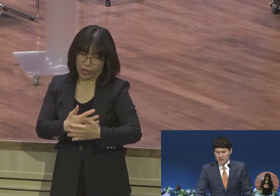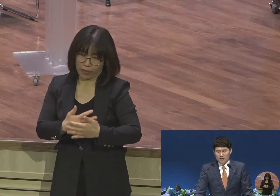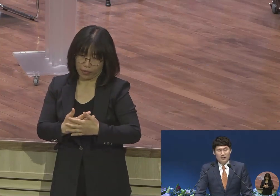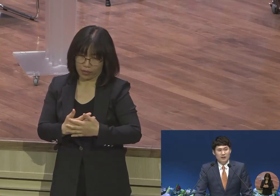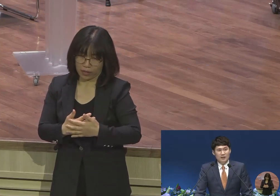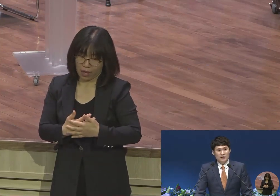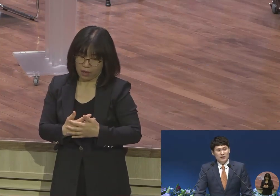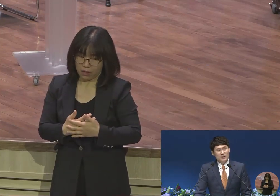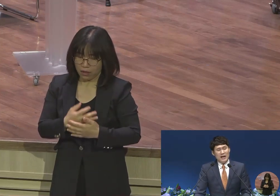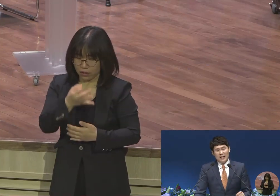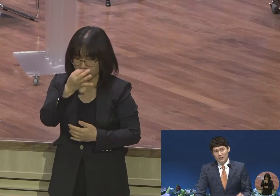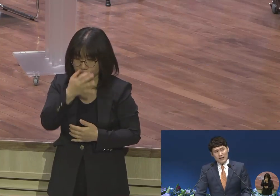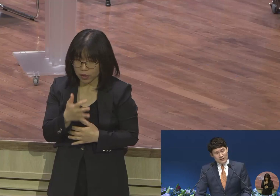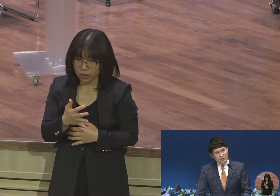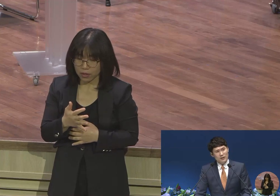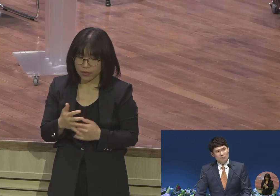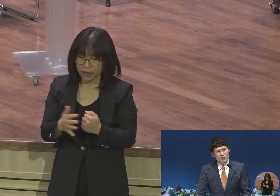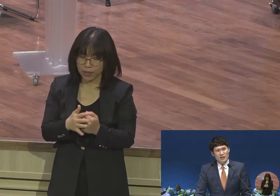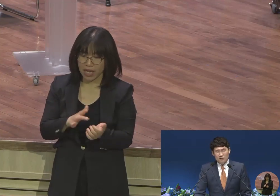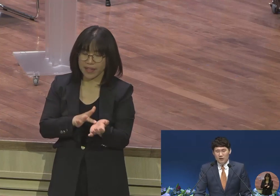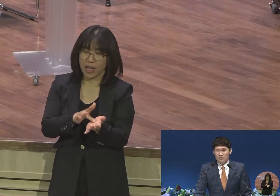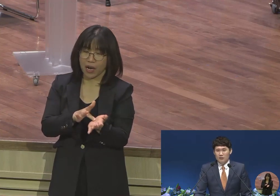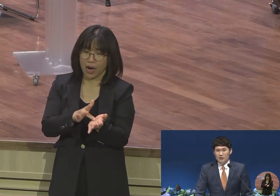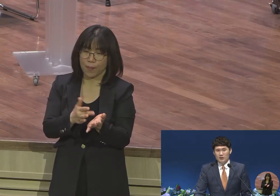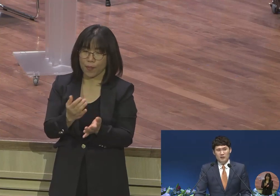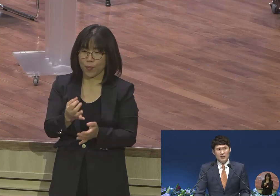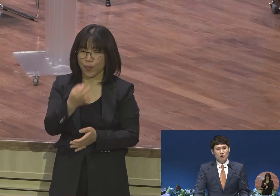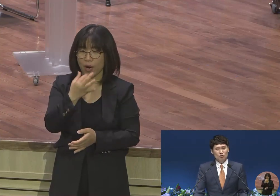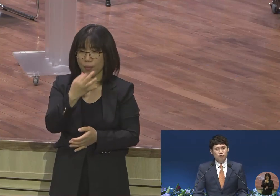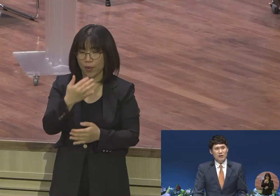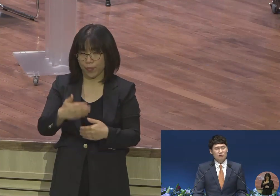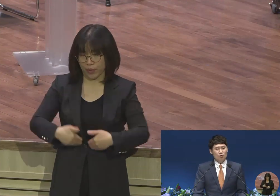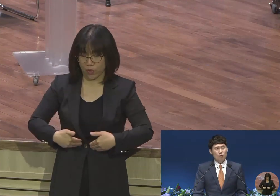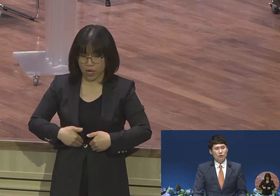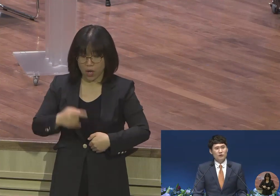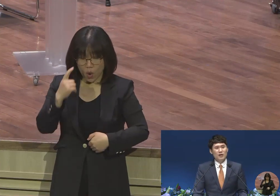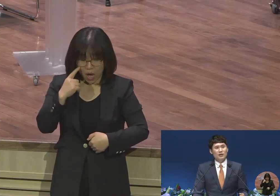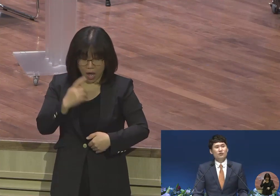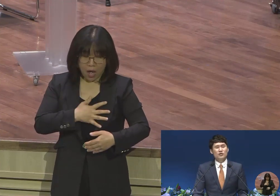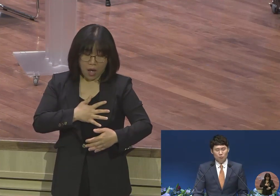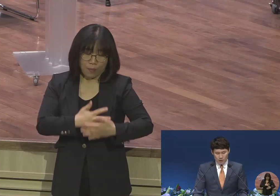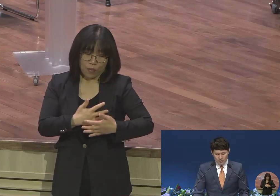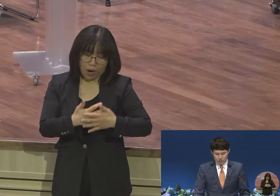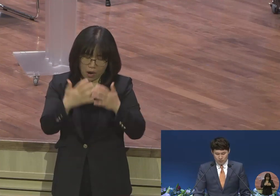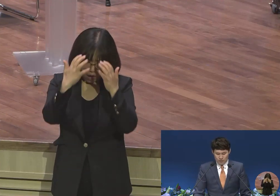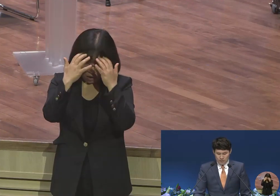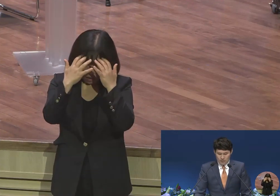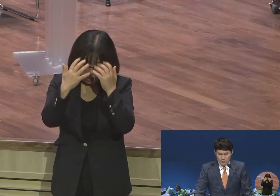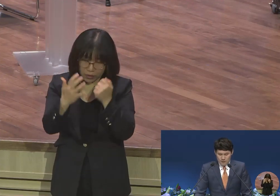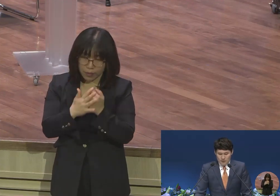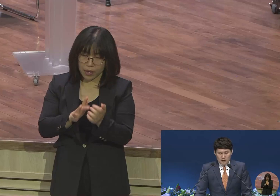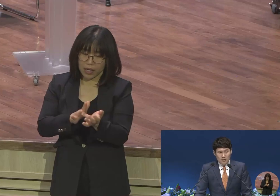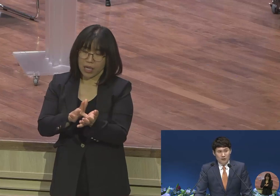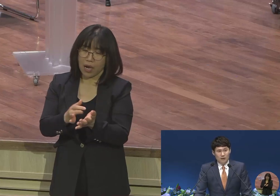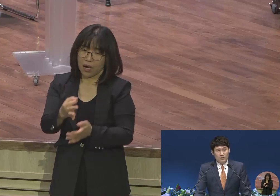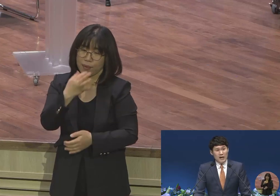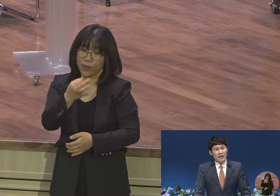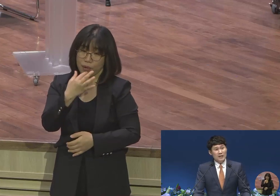신견 안정제를 먹지 않으면 그 찾아오는 불안과 공포를 견디지 못할 정도로 그래서 아이가